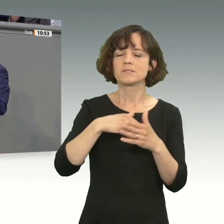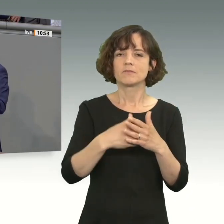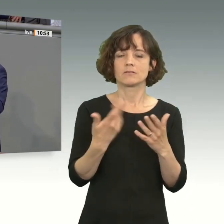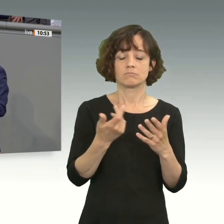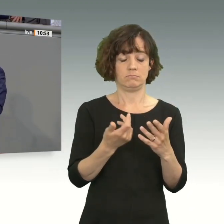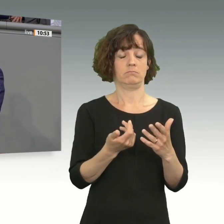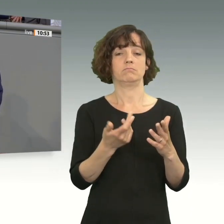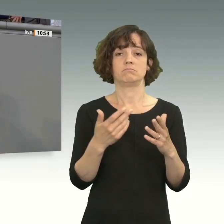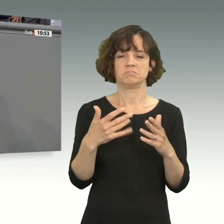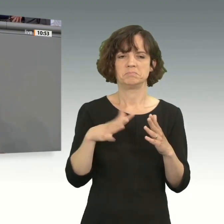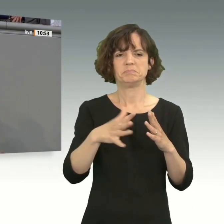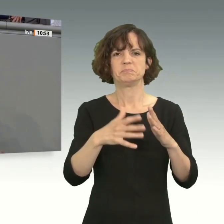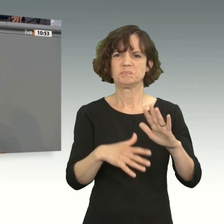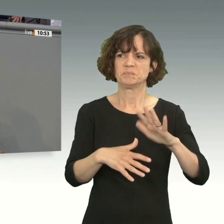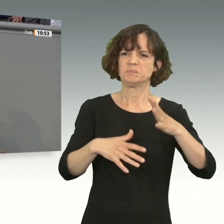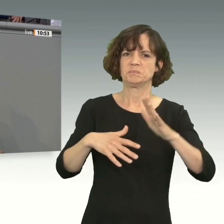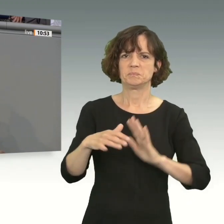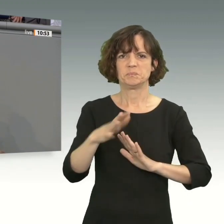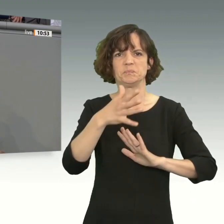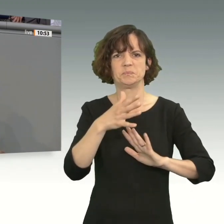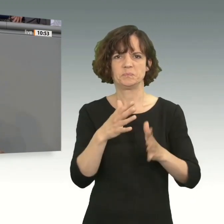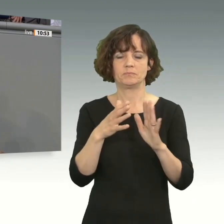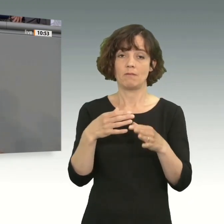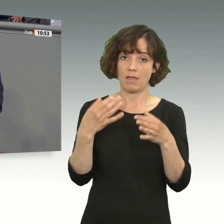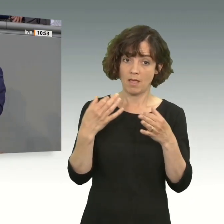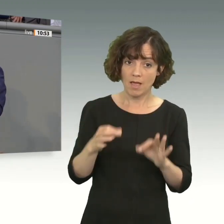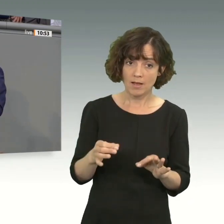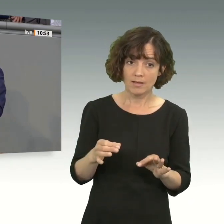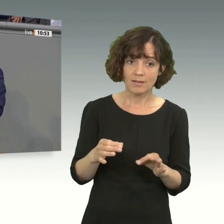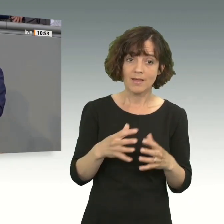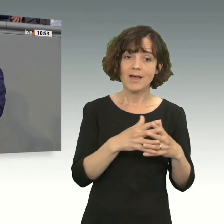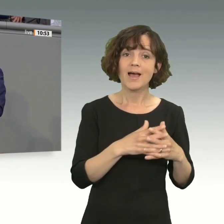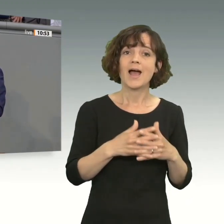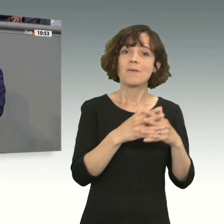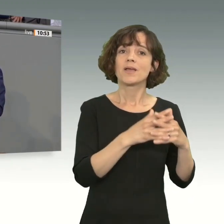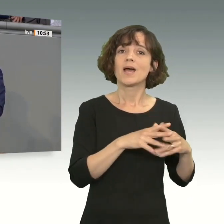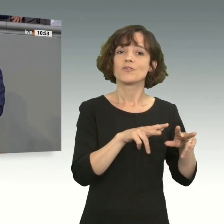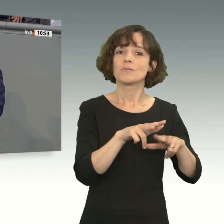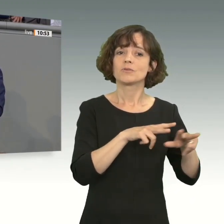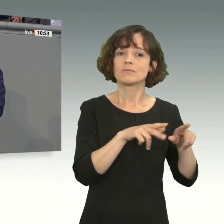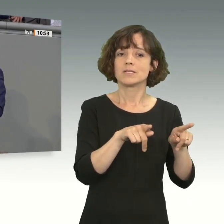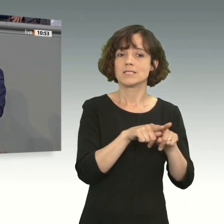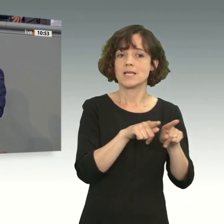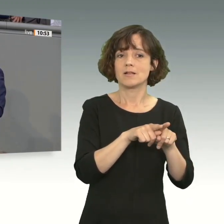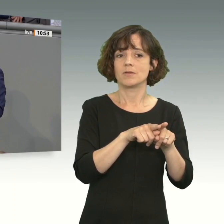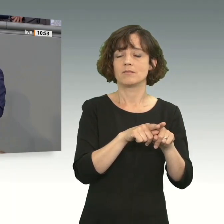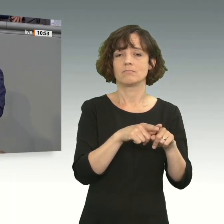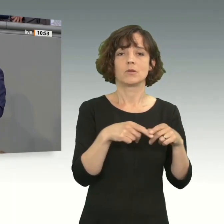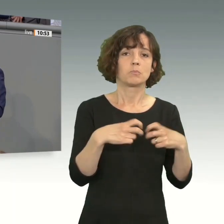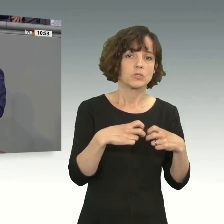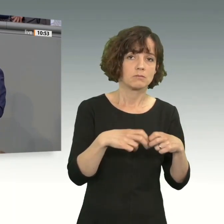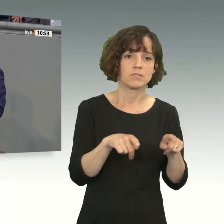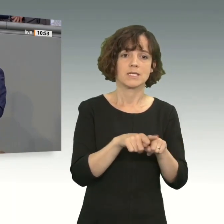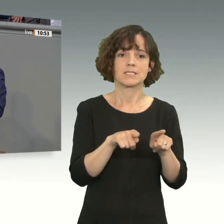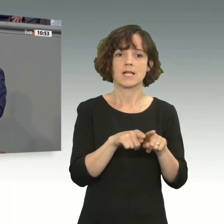gegenseitigem Misstrauen. Um ehrlich zu sein, die amerikanische Administration, genauso wie die Administration in